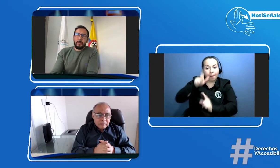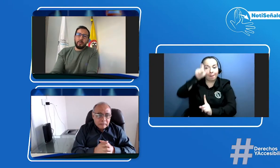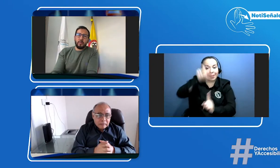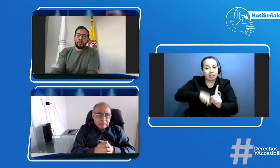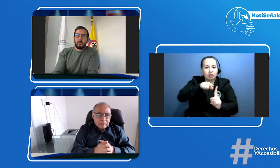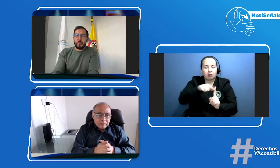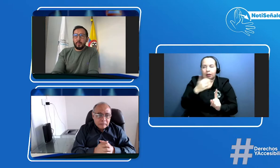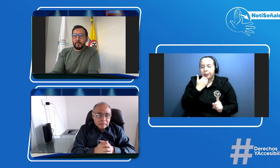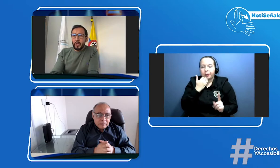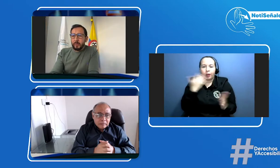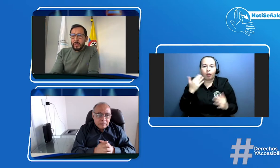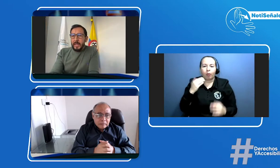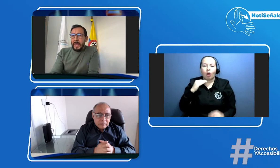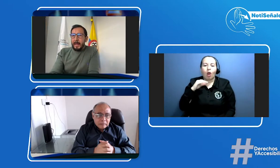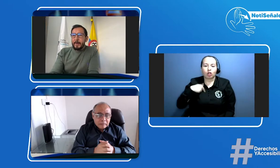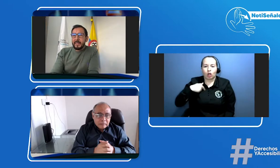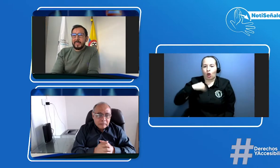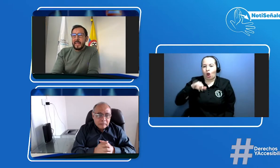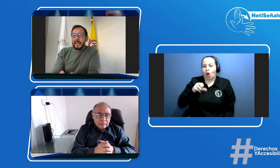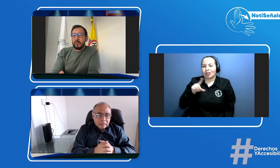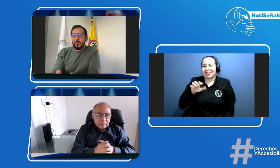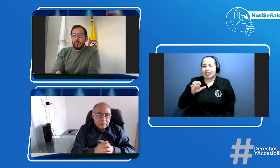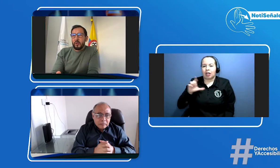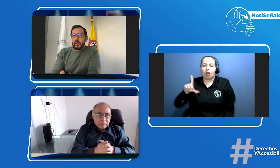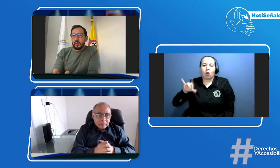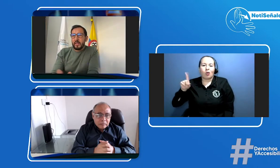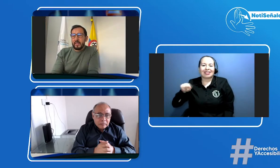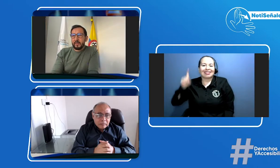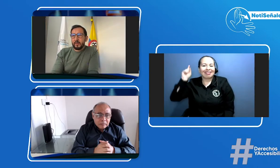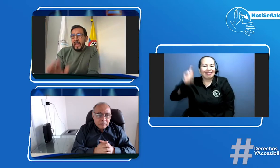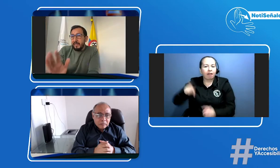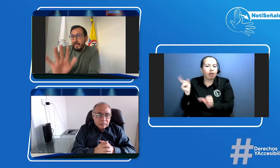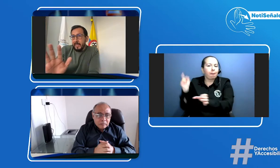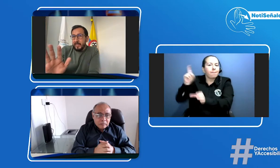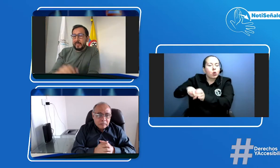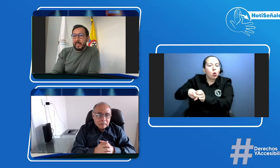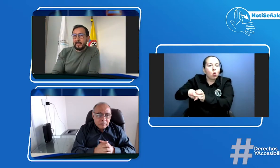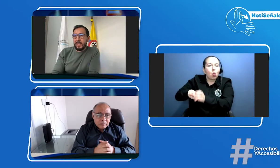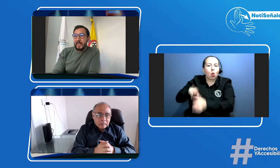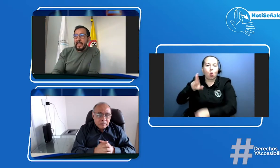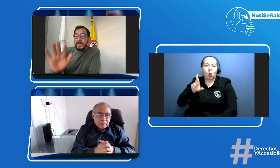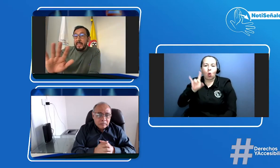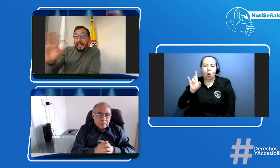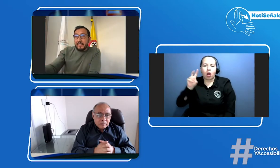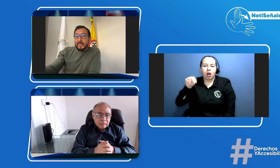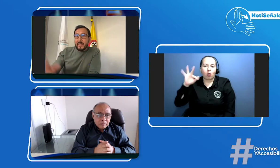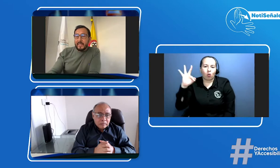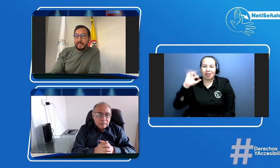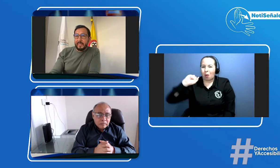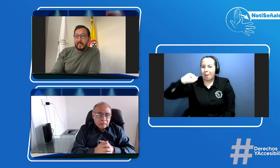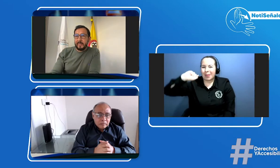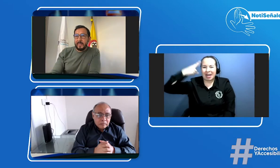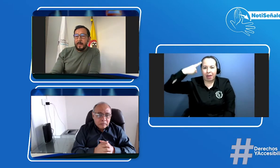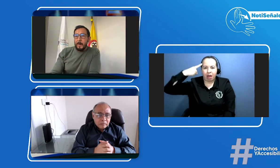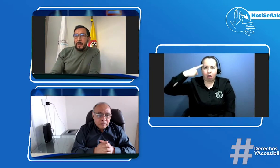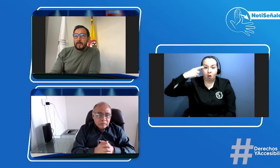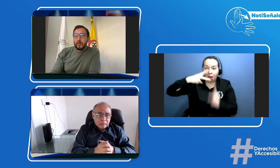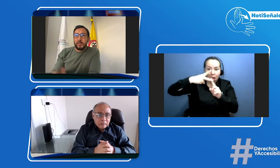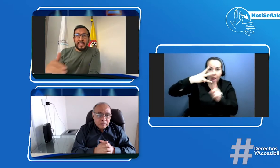José Luis López Molano aparezca en el Registro Único Nacional de Tránsito antes de irse al CRC y antes de irse al CRC entonces en